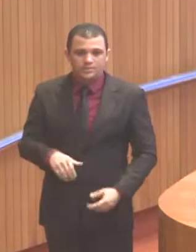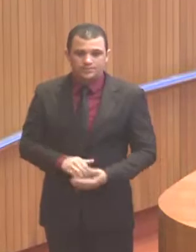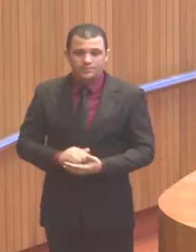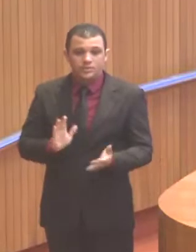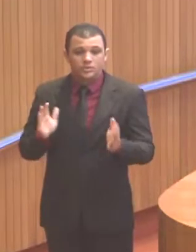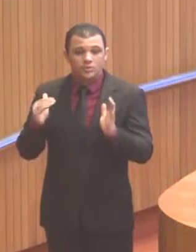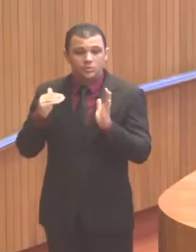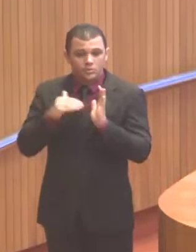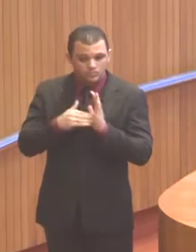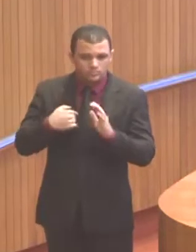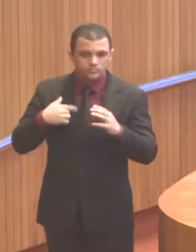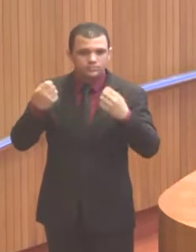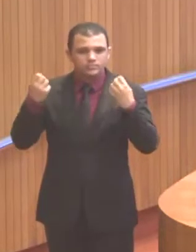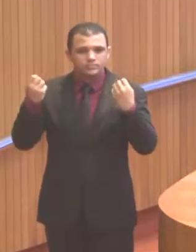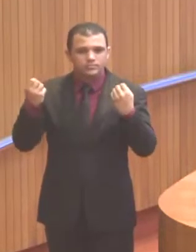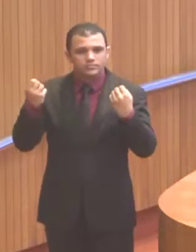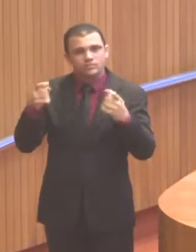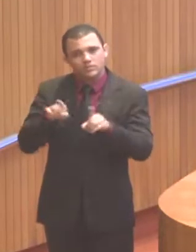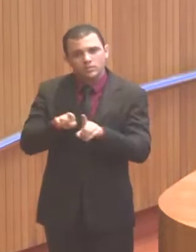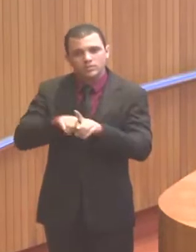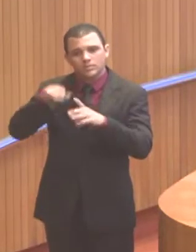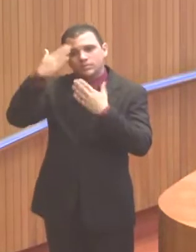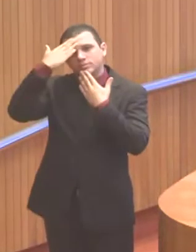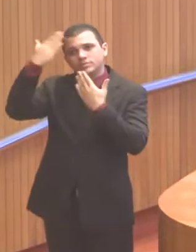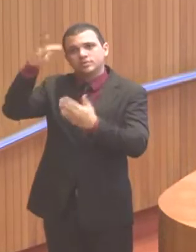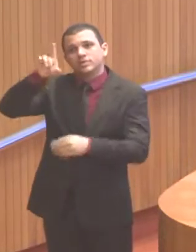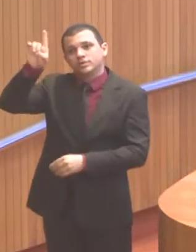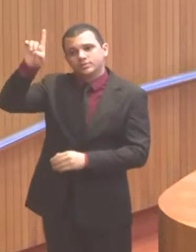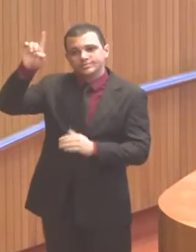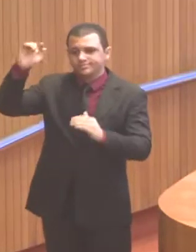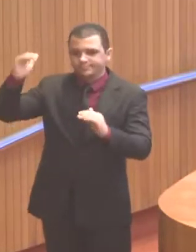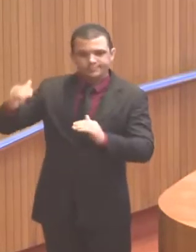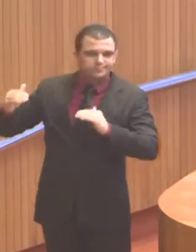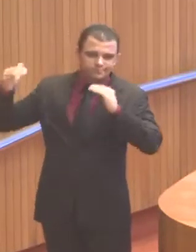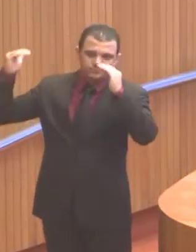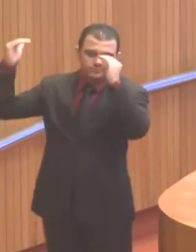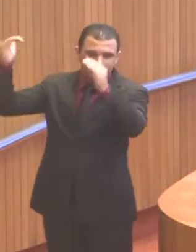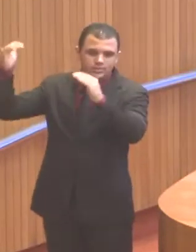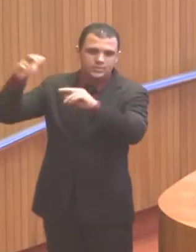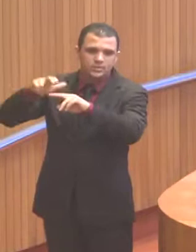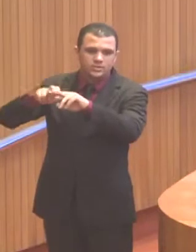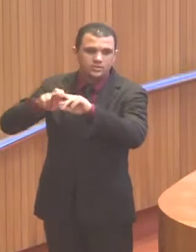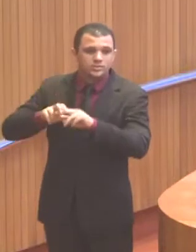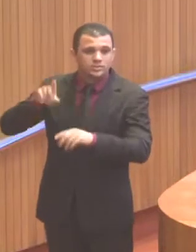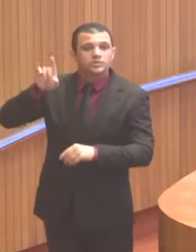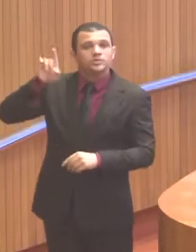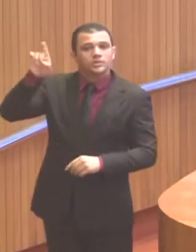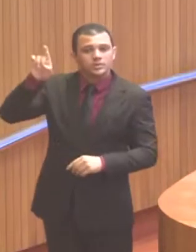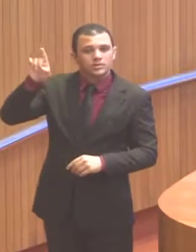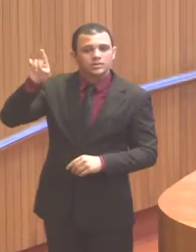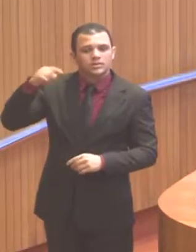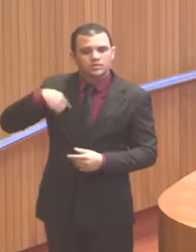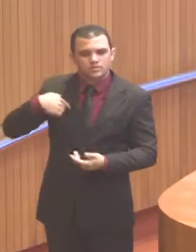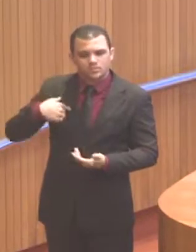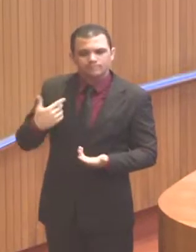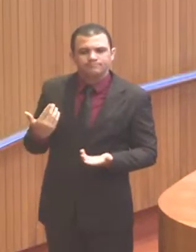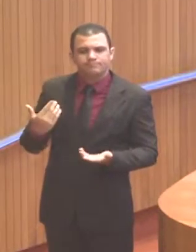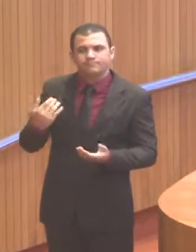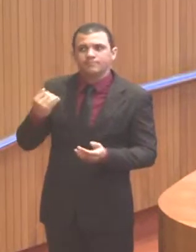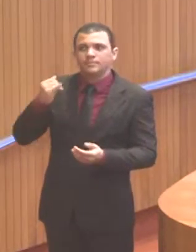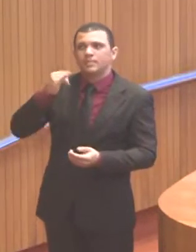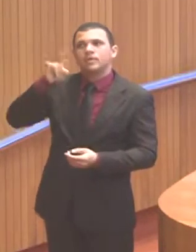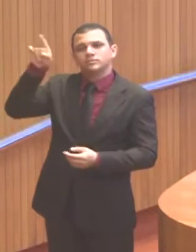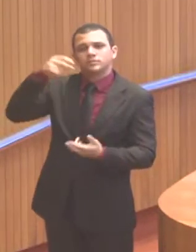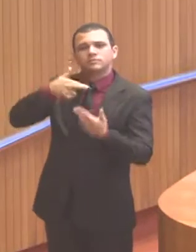também fazer um agradecimento a Deus, acima de todas as coisas, porque é a quem eu rendo tudo o que tem acontecido